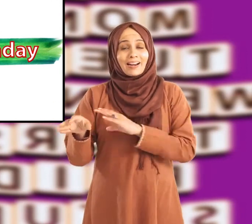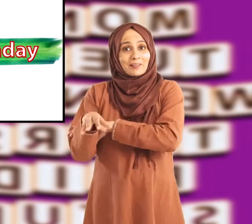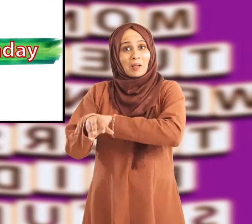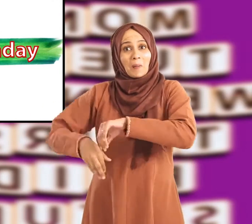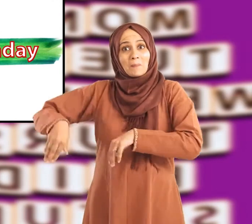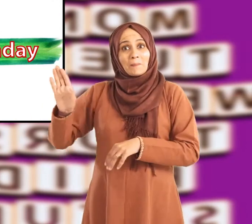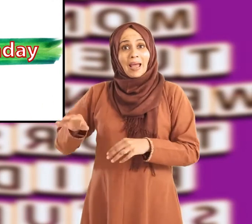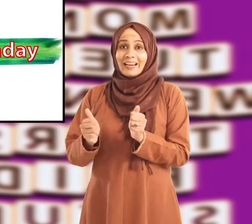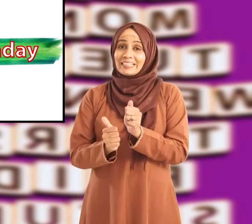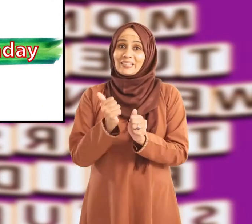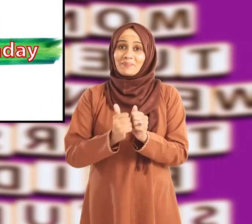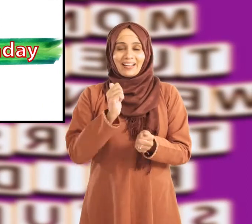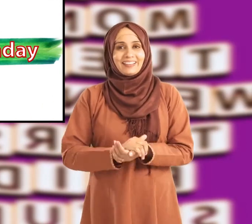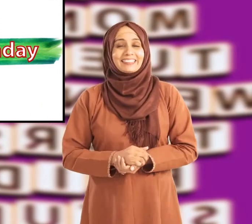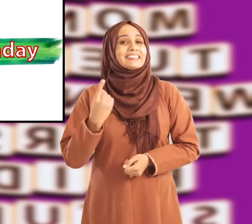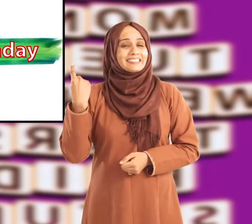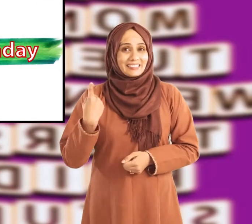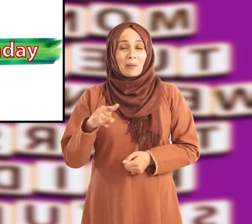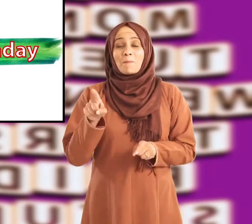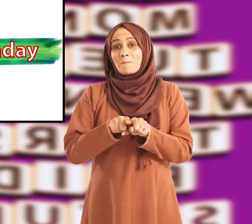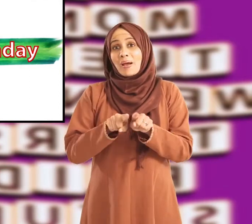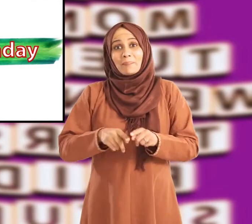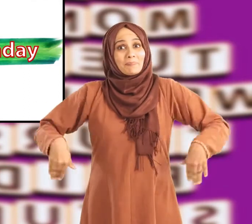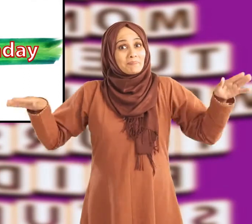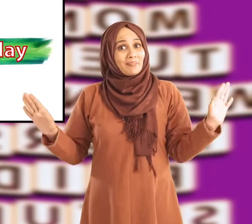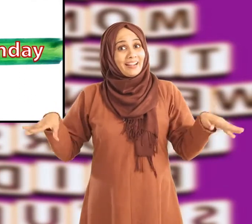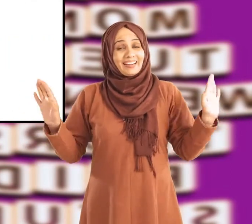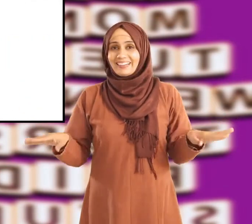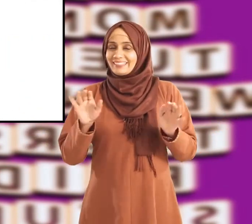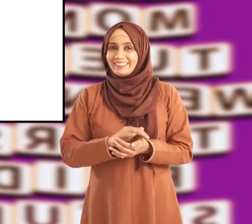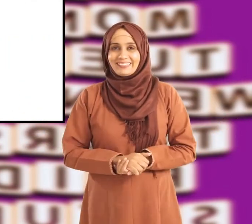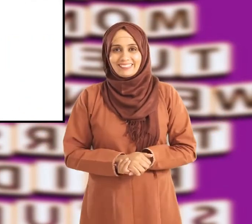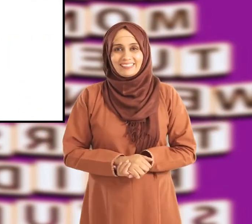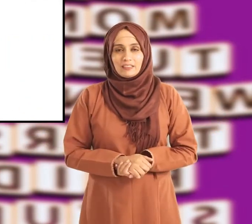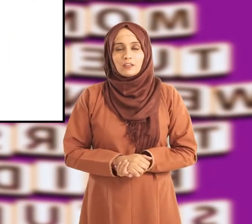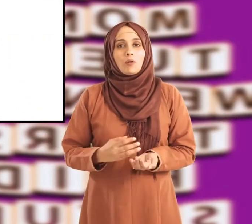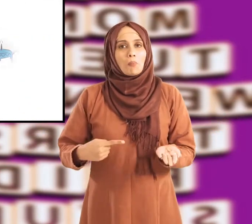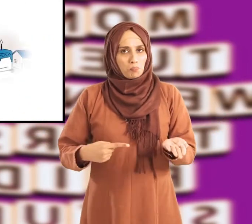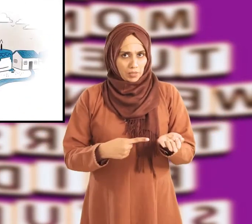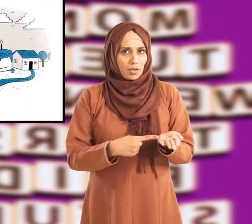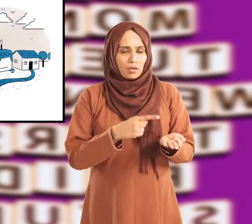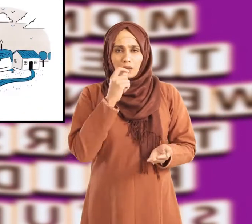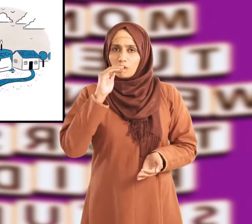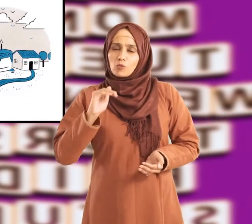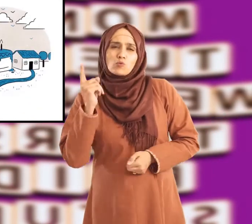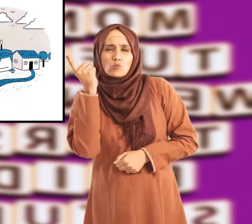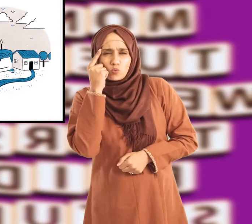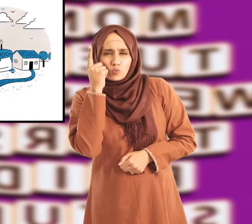مدد سے بلکل بردز کی طرح ہاں تیوزڈے کو احمد نے سوچا ہو